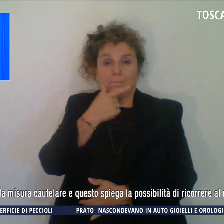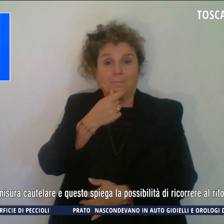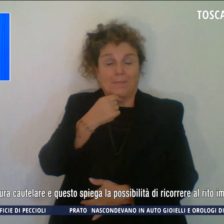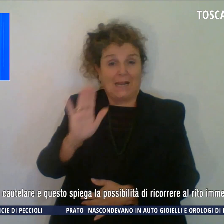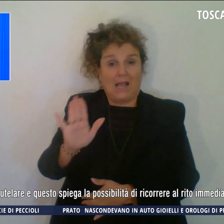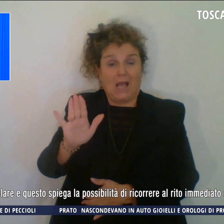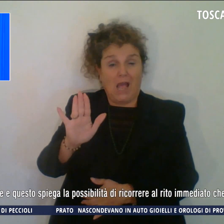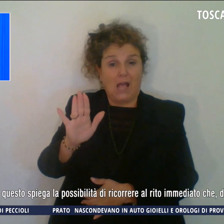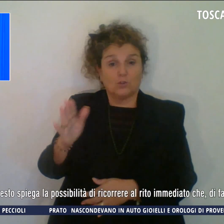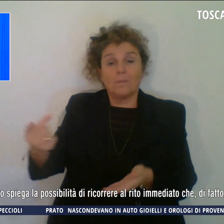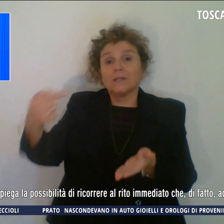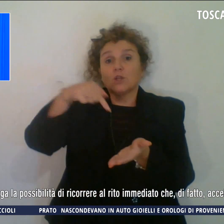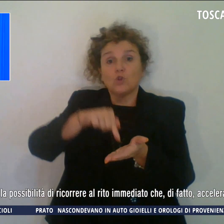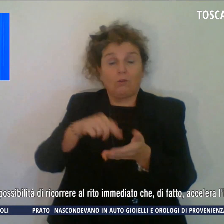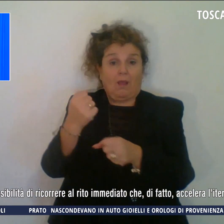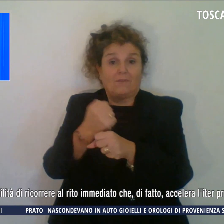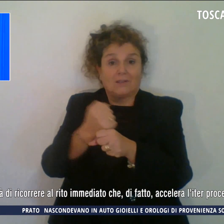rincasava dal lavoro.